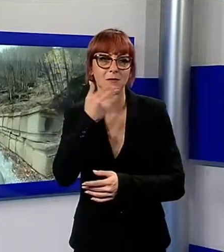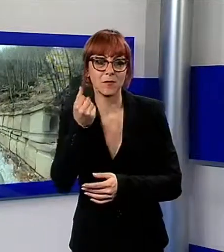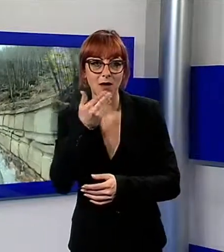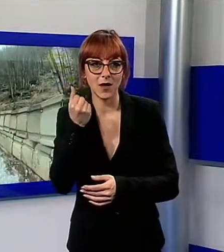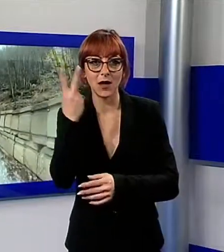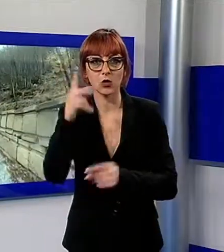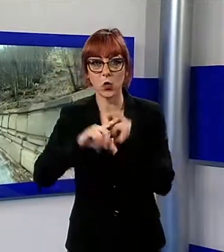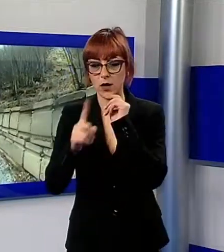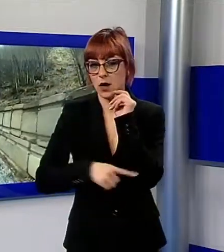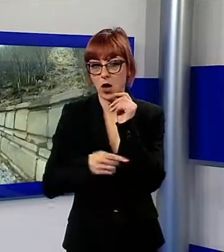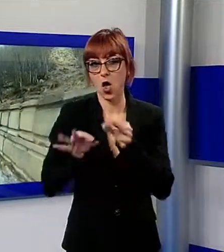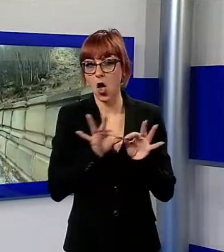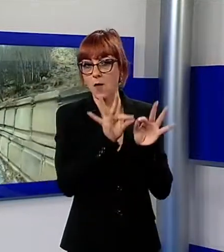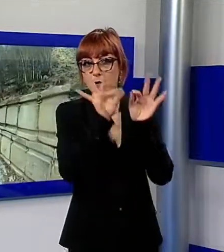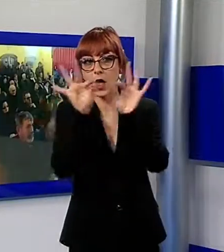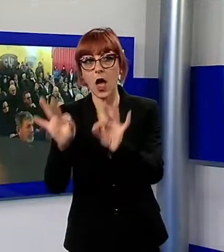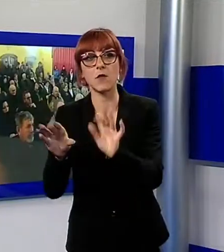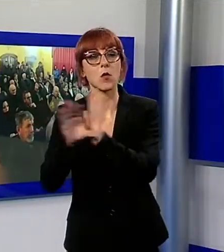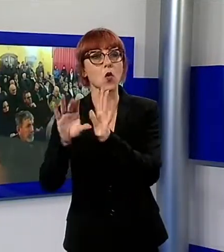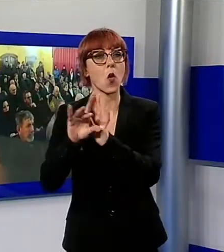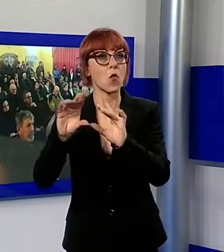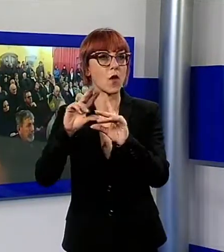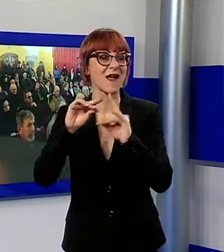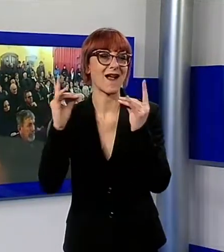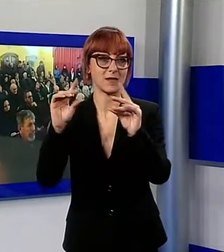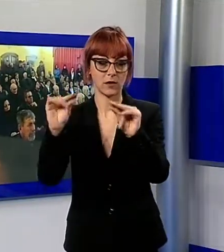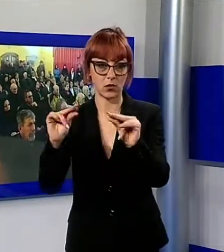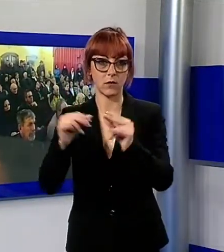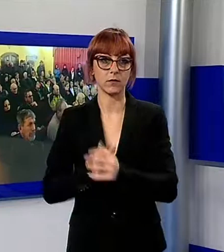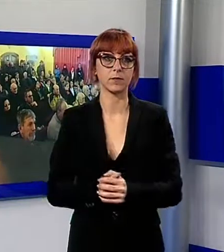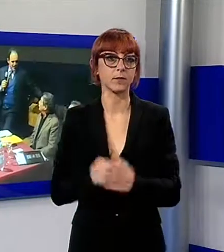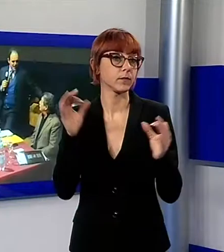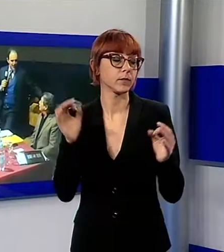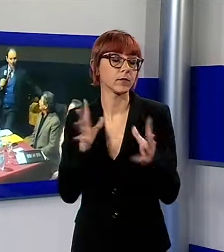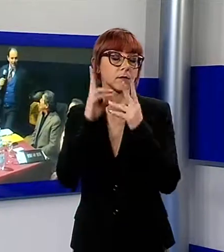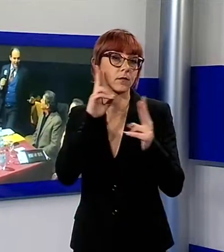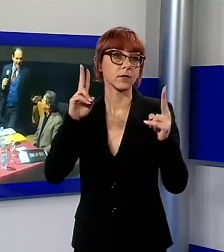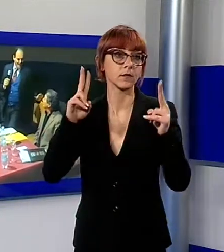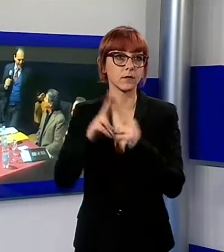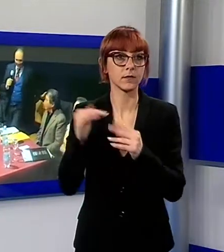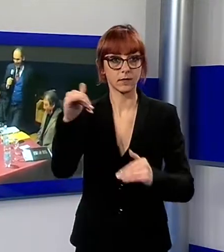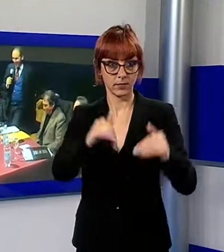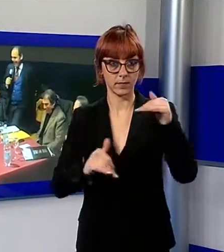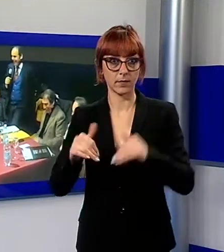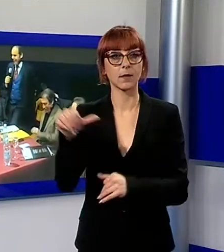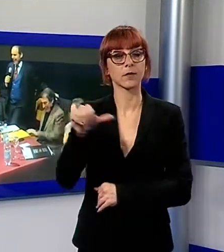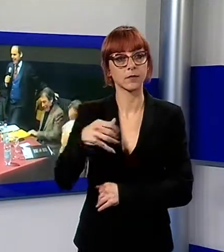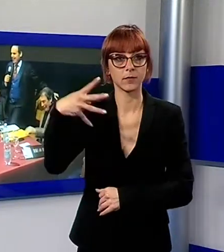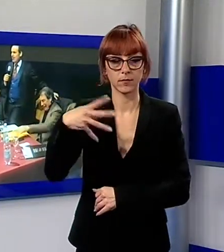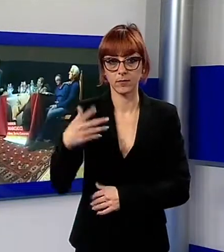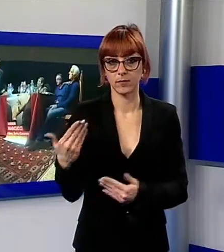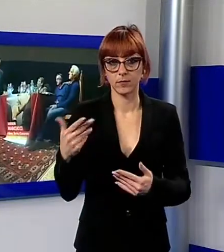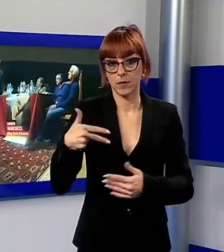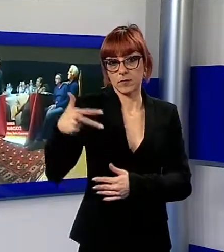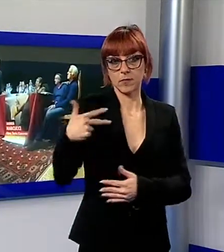meno di due chilometri nel comune di Castelnuovo. In occasione di un incontro elettorale che si è svolto a Sassi di Molazzana nella sera di